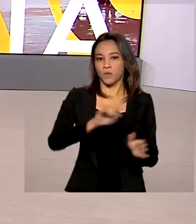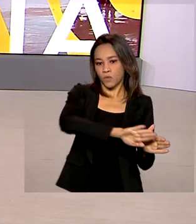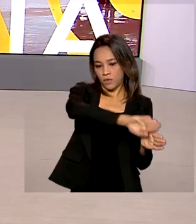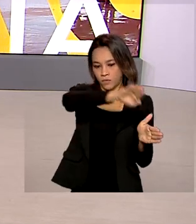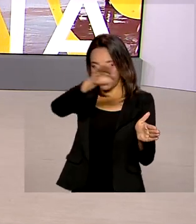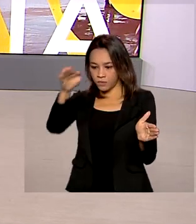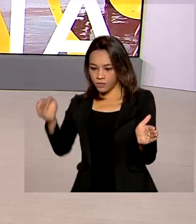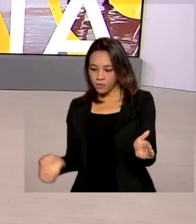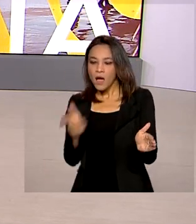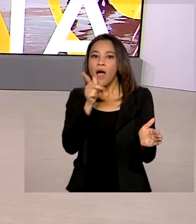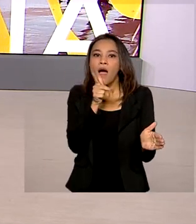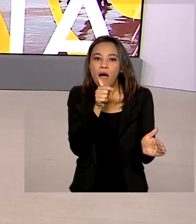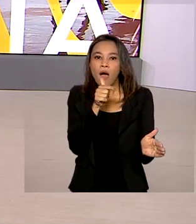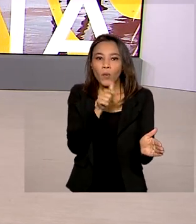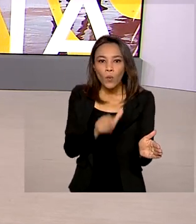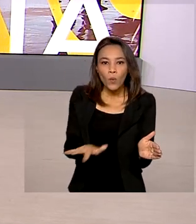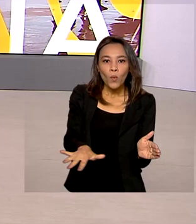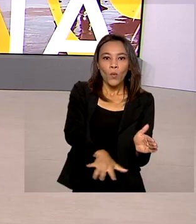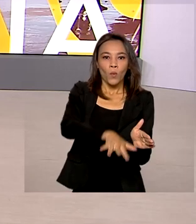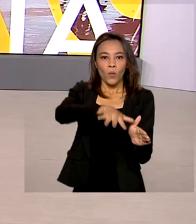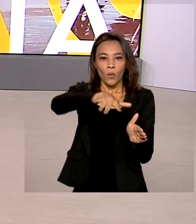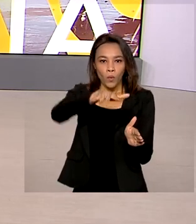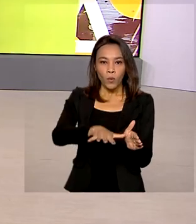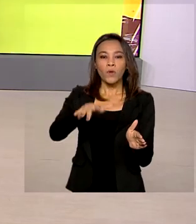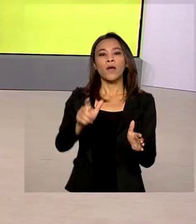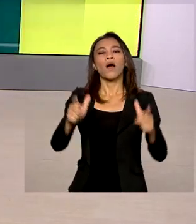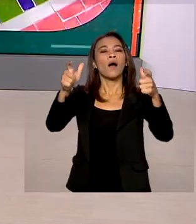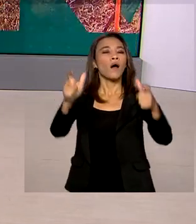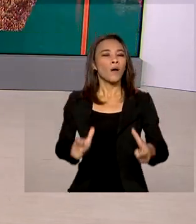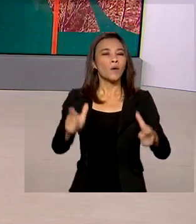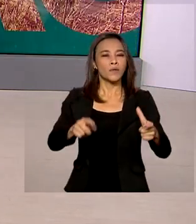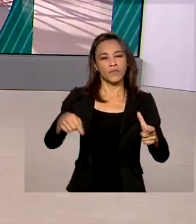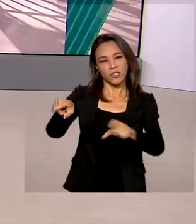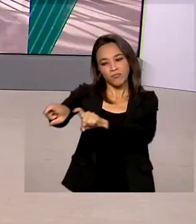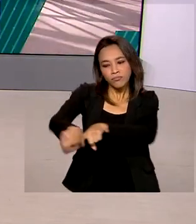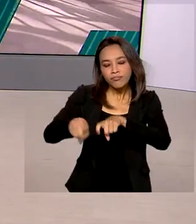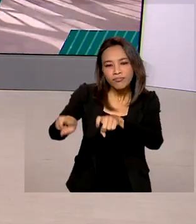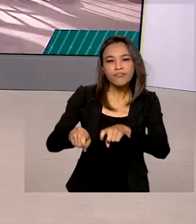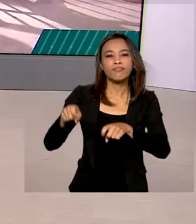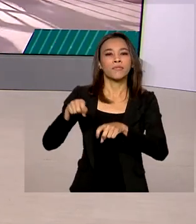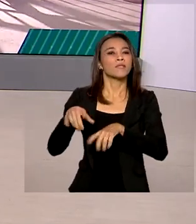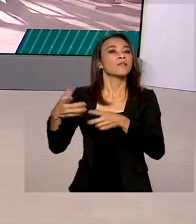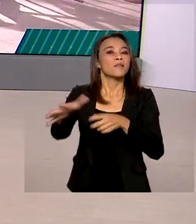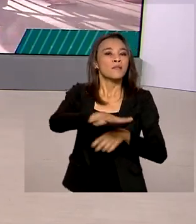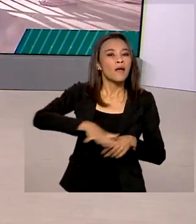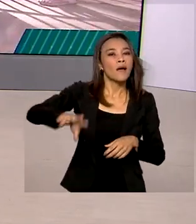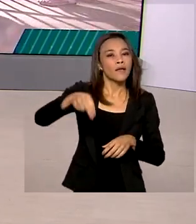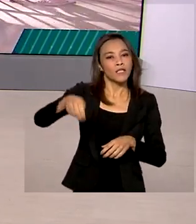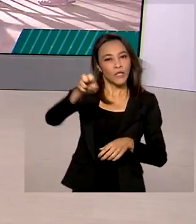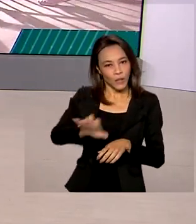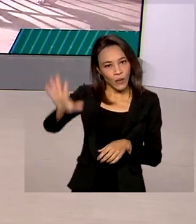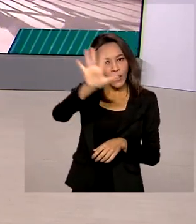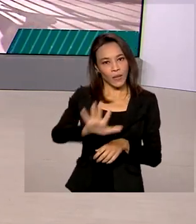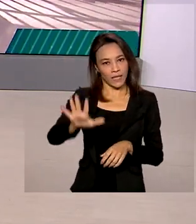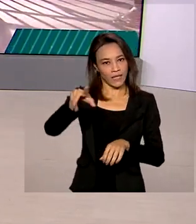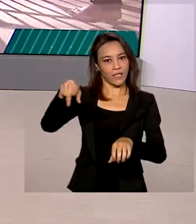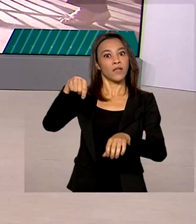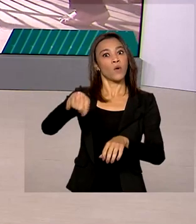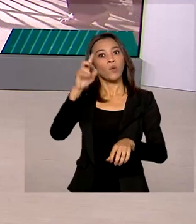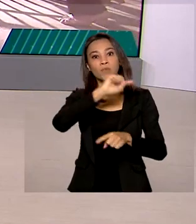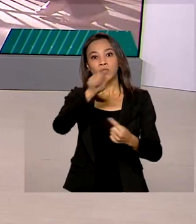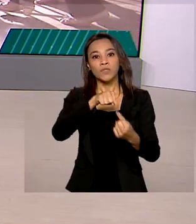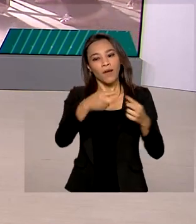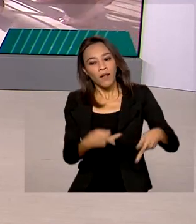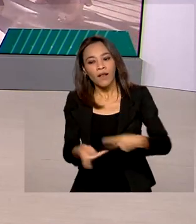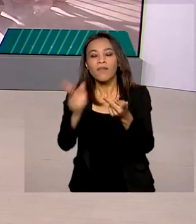potável instituições de ensino nas áreas rurais e de periferia no nordeste do país. A expectativa é levar água de